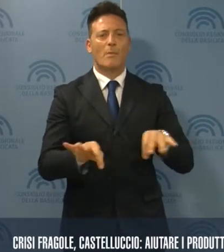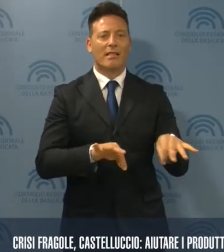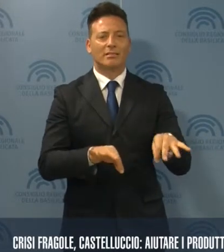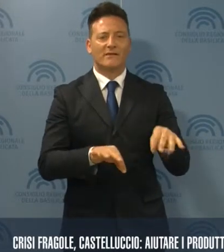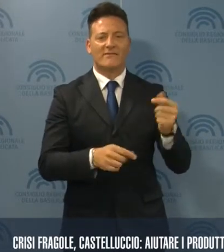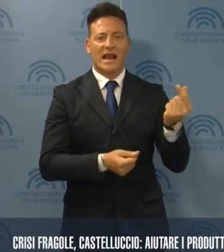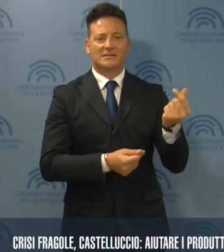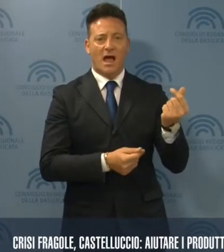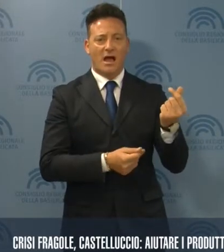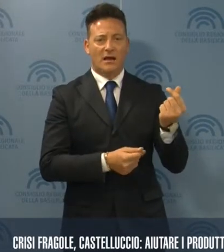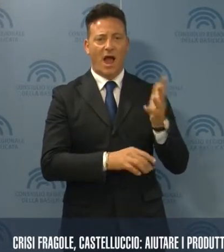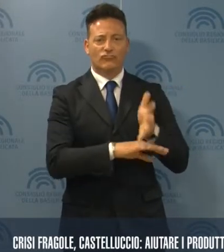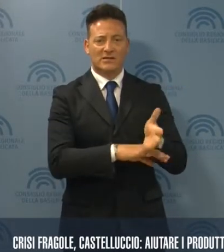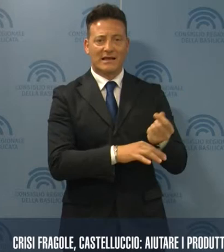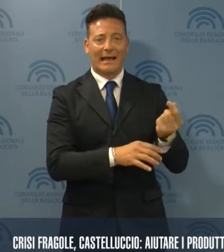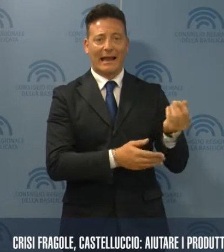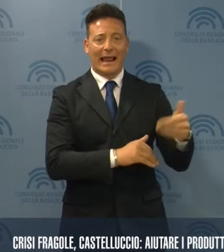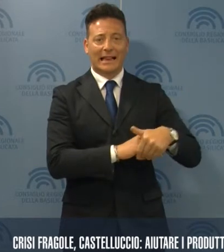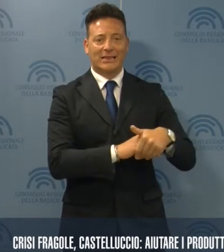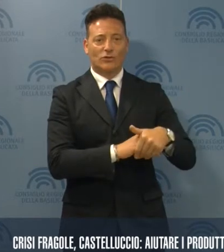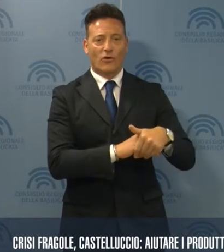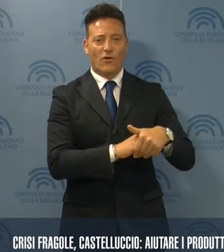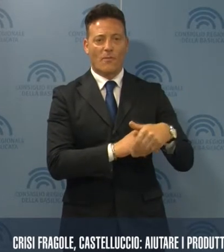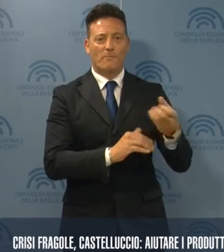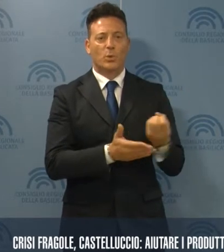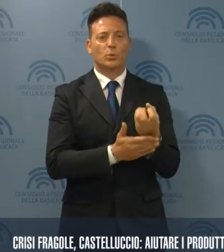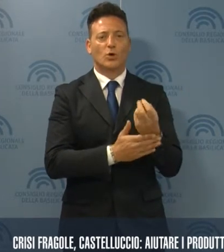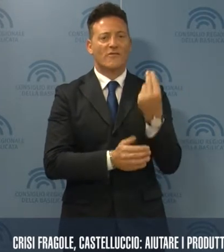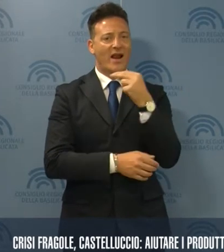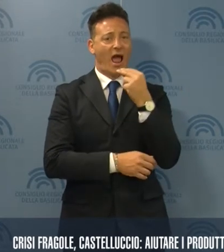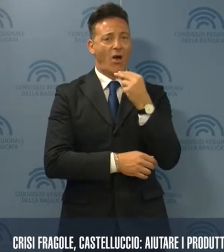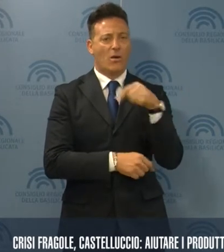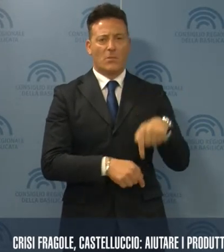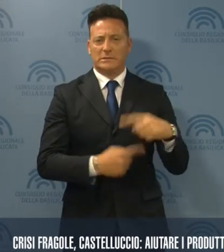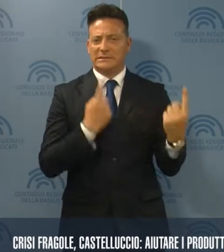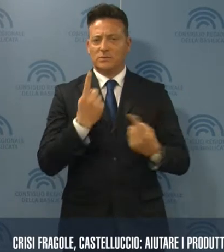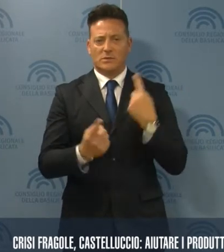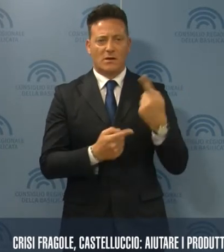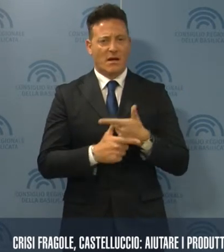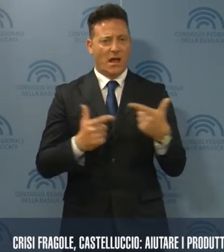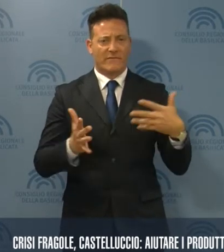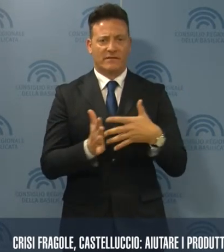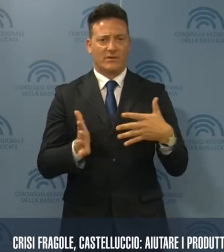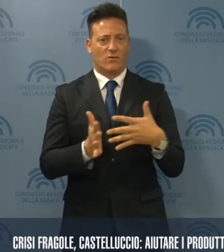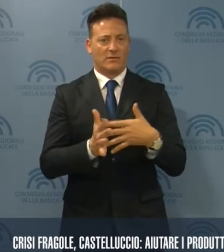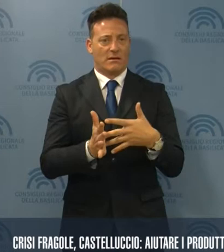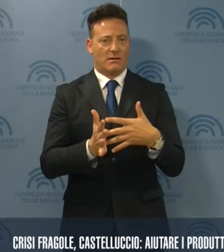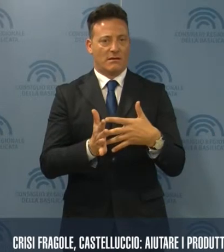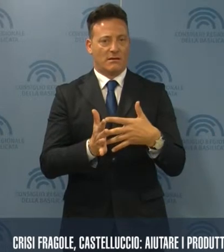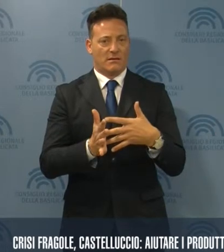accesso al credito a favore dei produttori di fragole che si trovano in una situazione di grave difficoltà. E' quanto ha